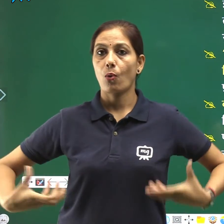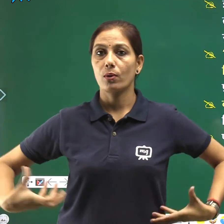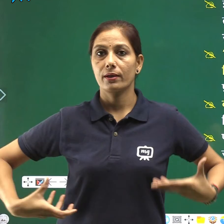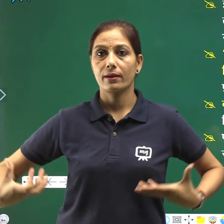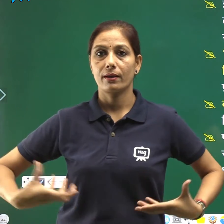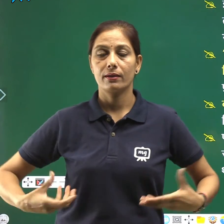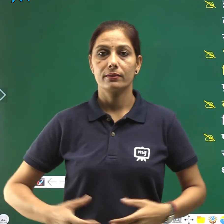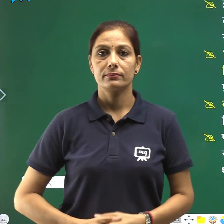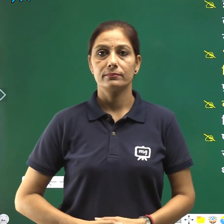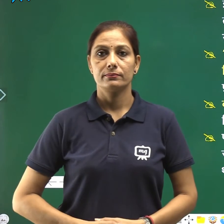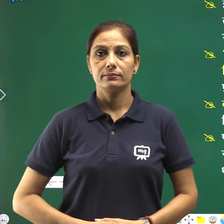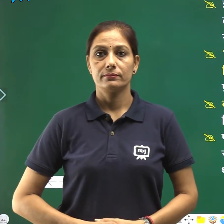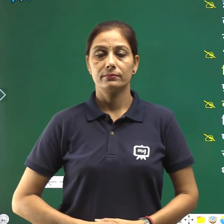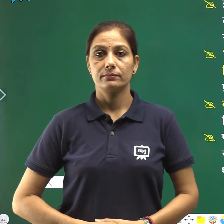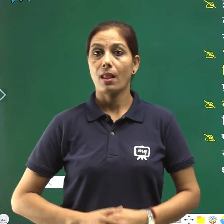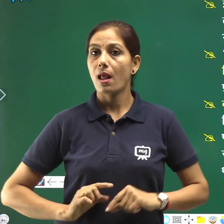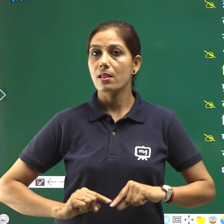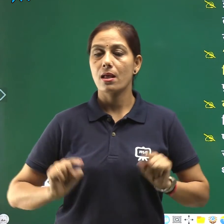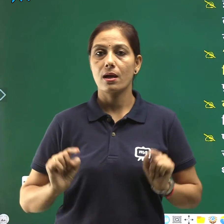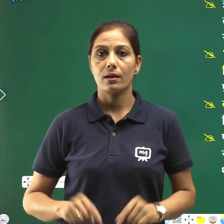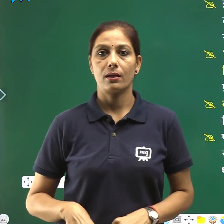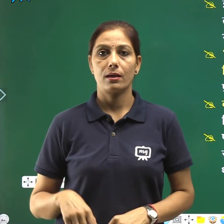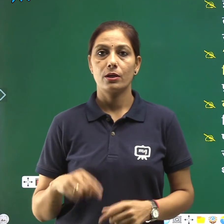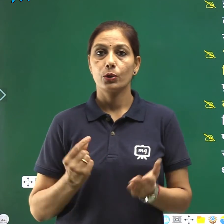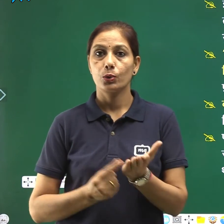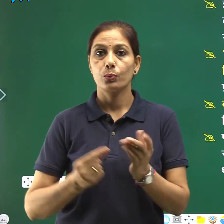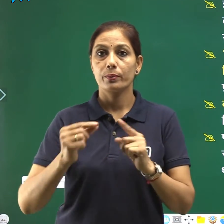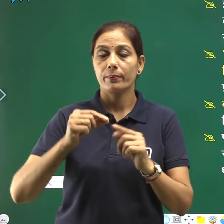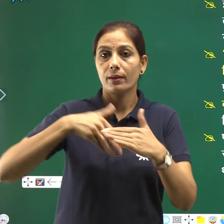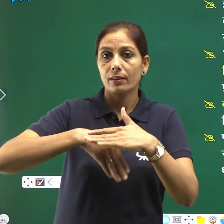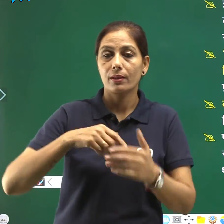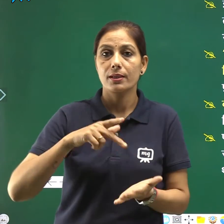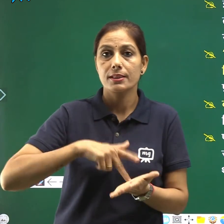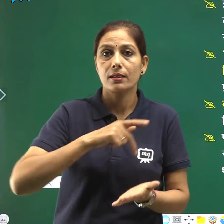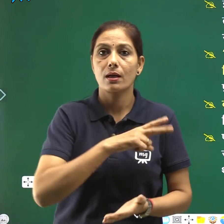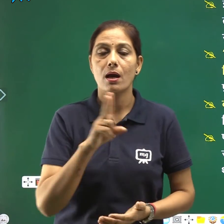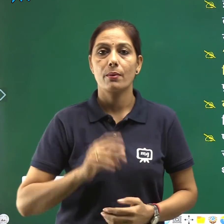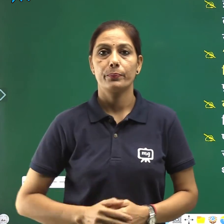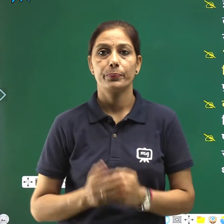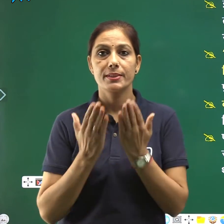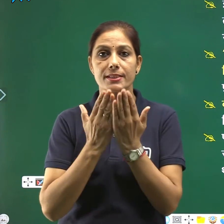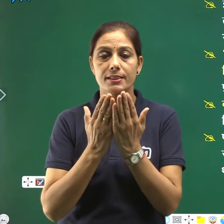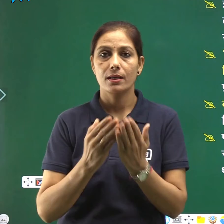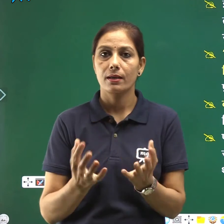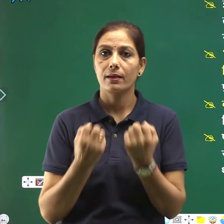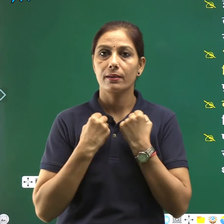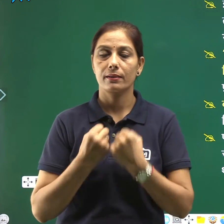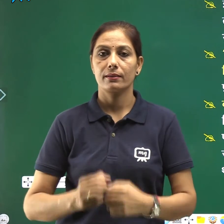तता इलाबाद में शिक्षा ग्रहन की